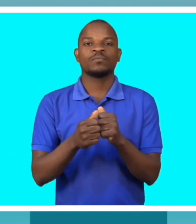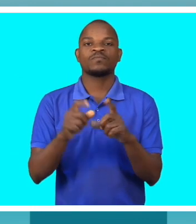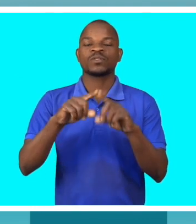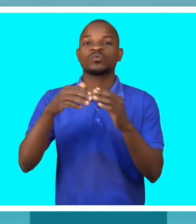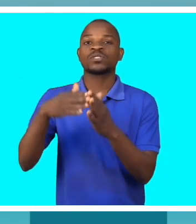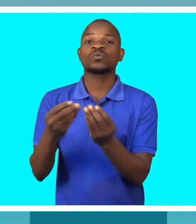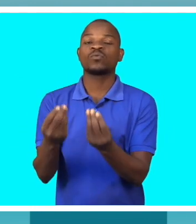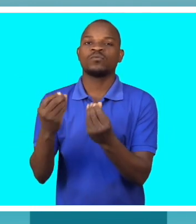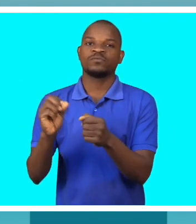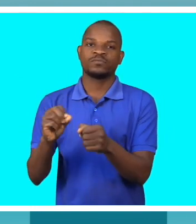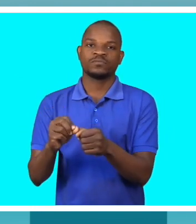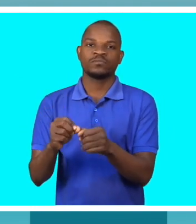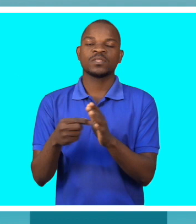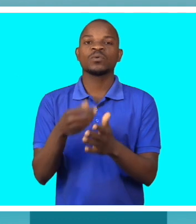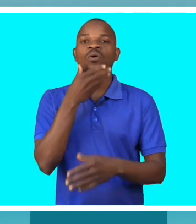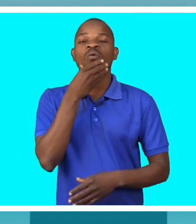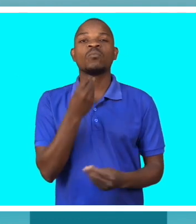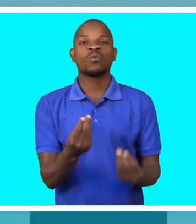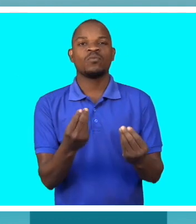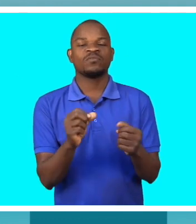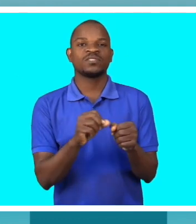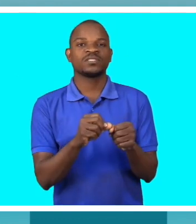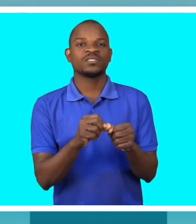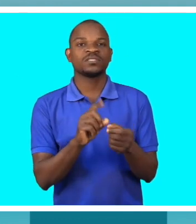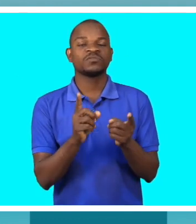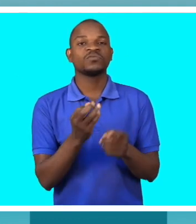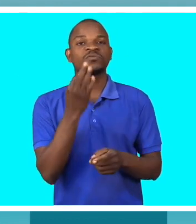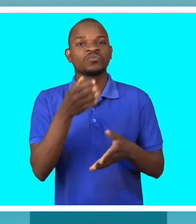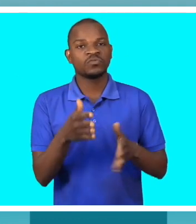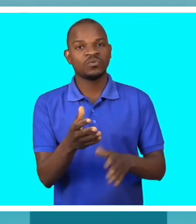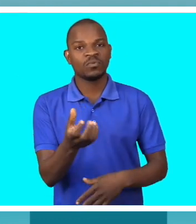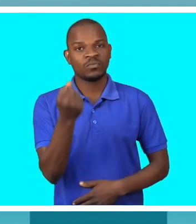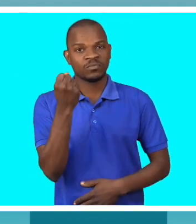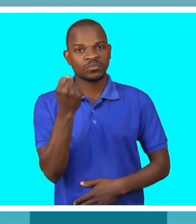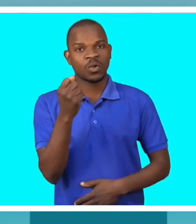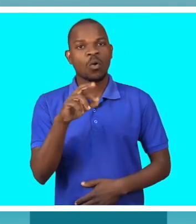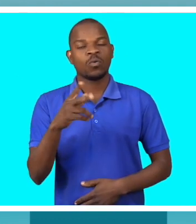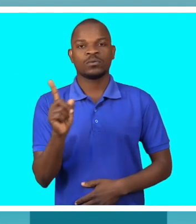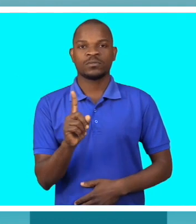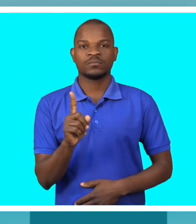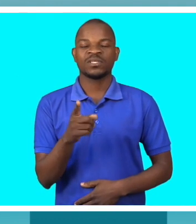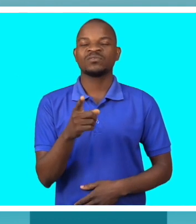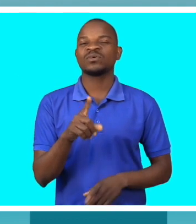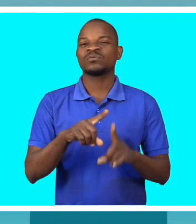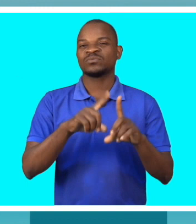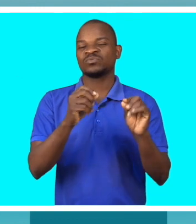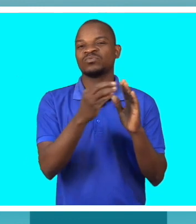é que eu vou ser como homem, como mulher? Será que vou ter filho ou não vou ter filho? E isso tem um impacto muito grande no casal. Porque muitas das vezes os casais